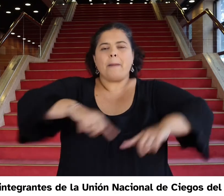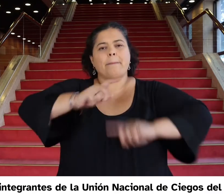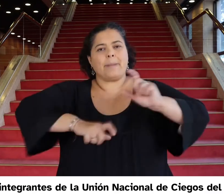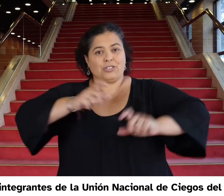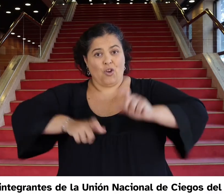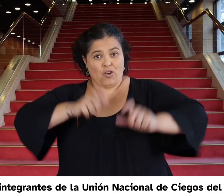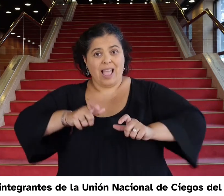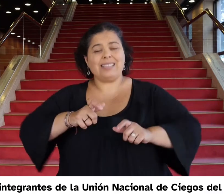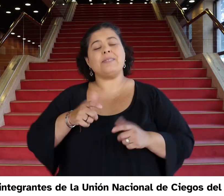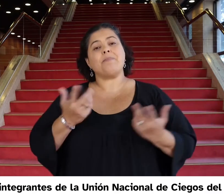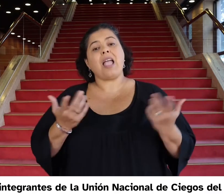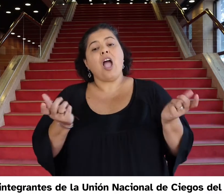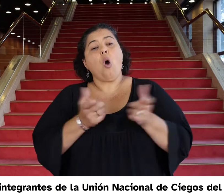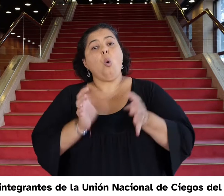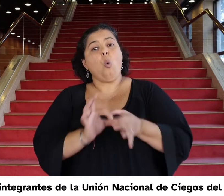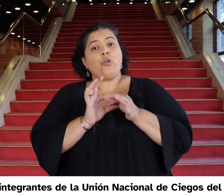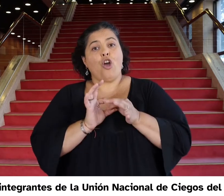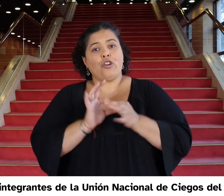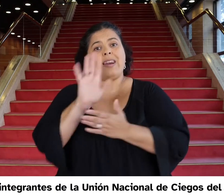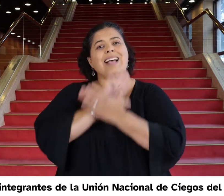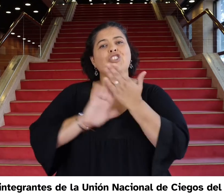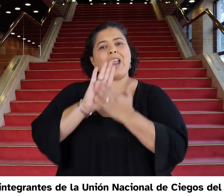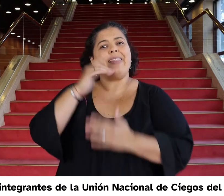guiarán a los espectadores a su butaca en la sala.